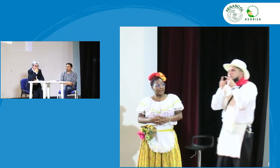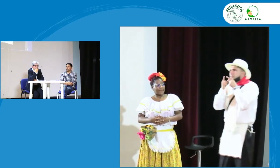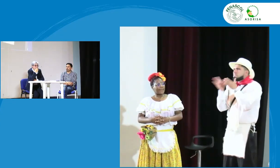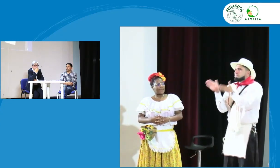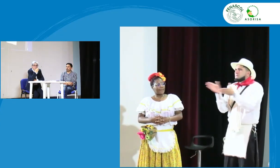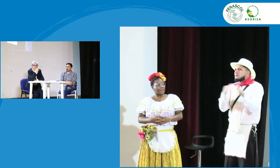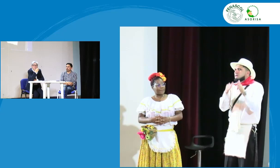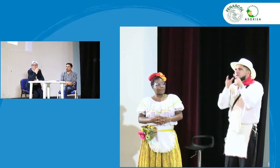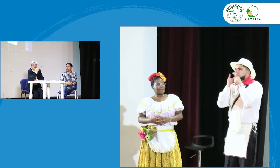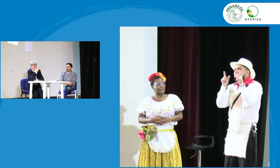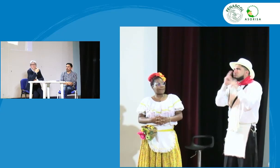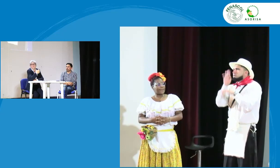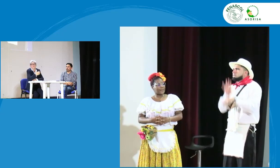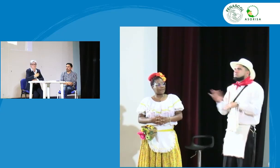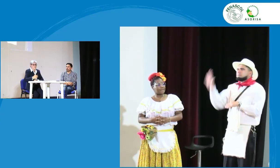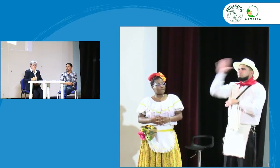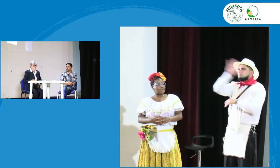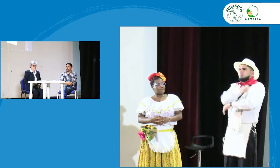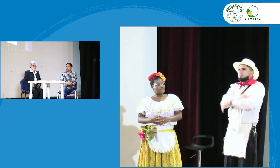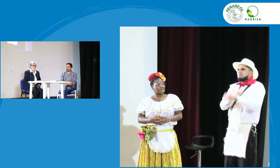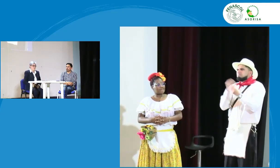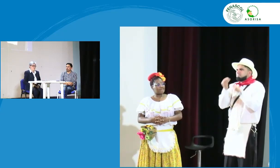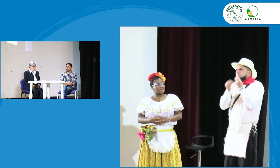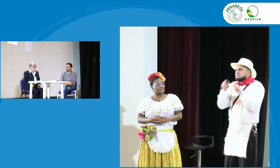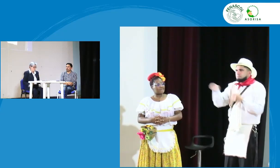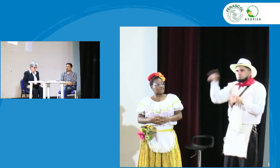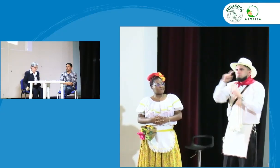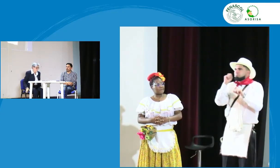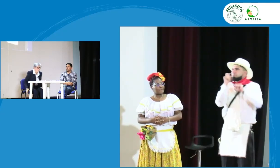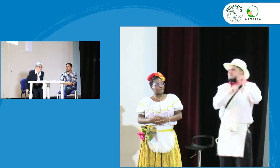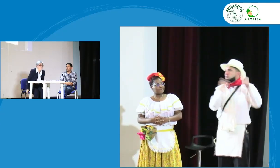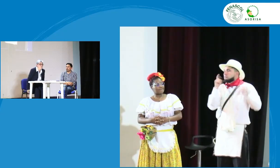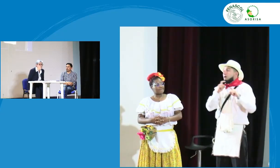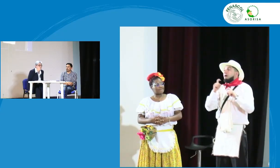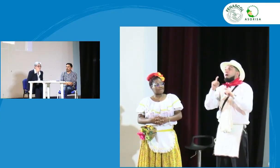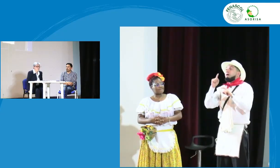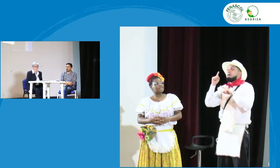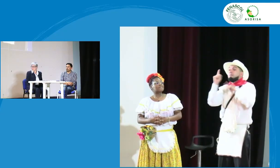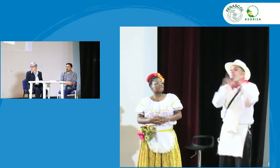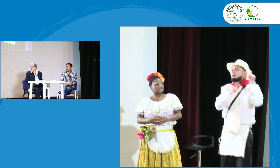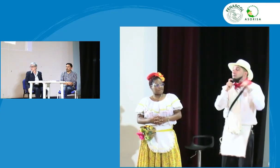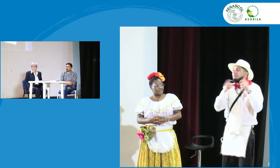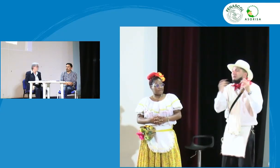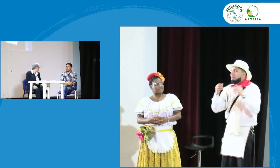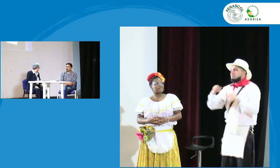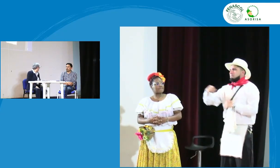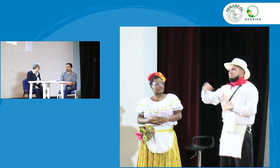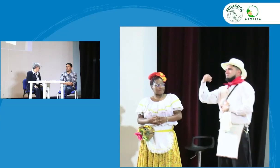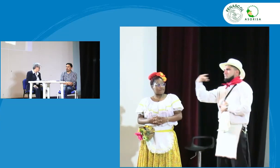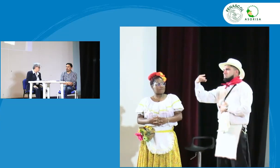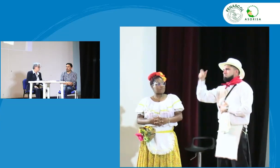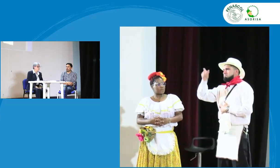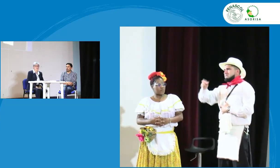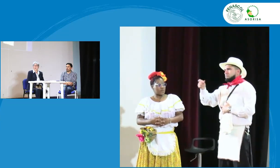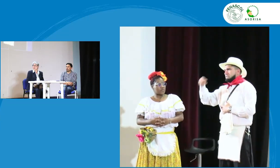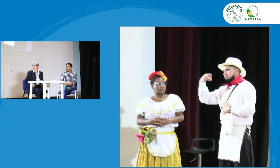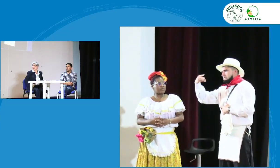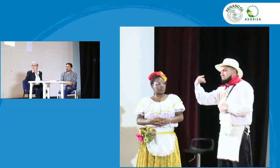de la caracterización sociolingüística, del estudio de caracterización, entonces para que ellos estén aquí vamos a tener tres